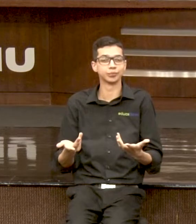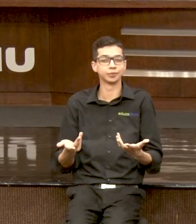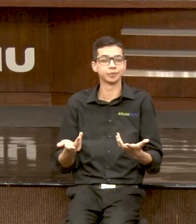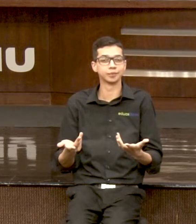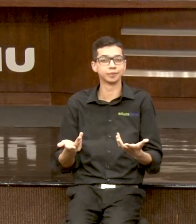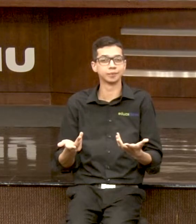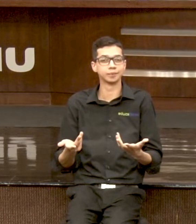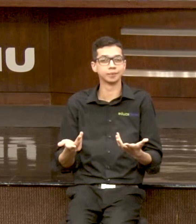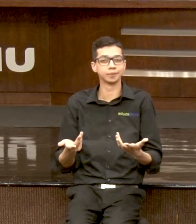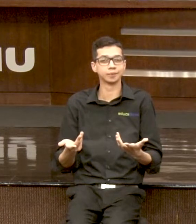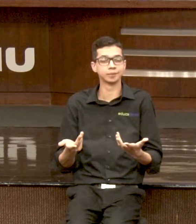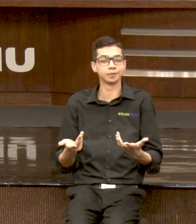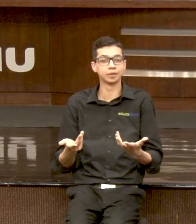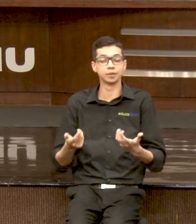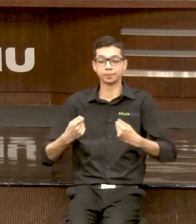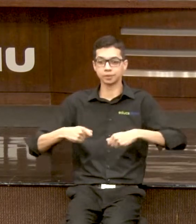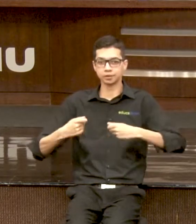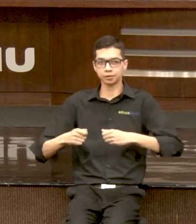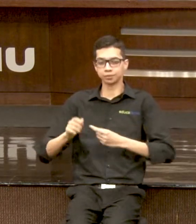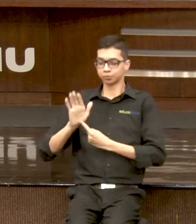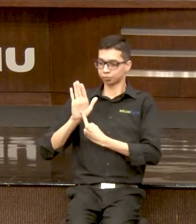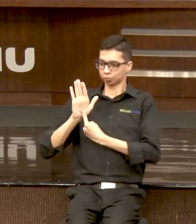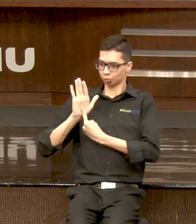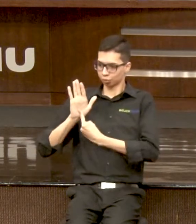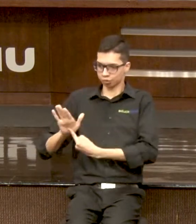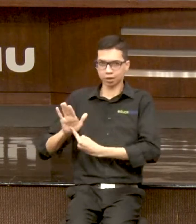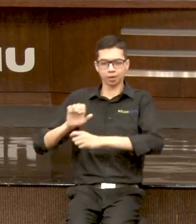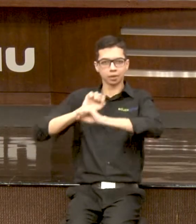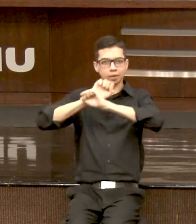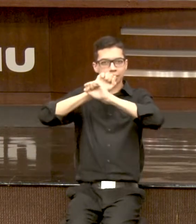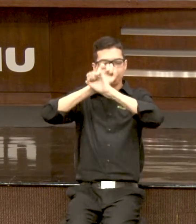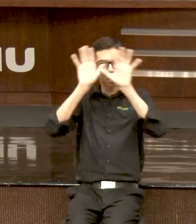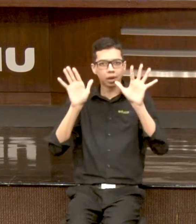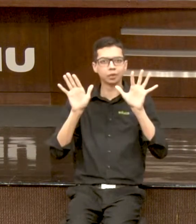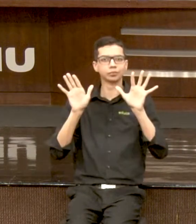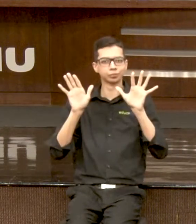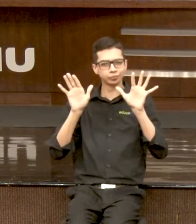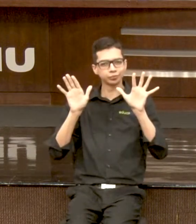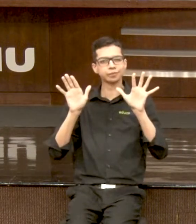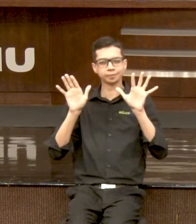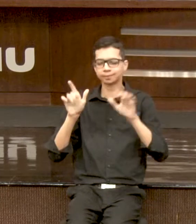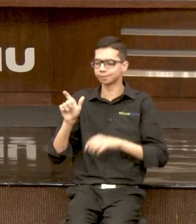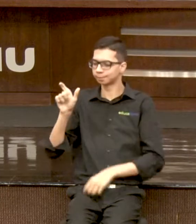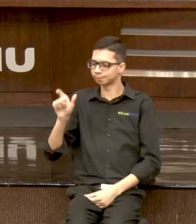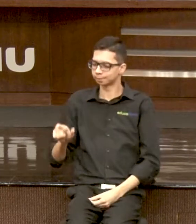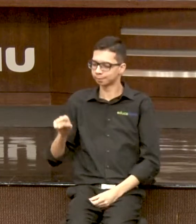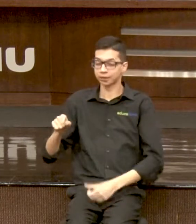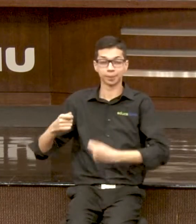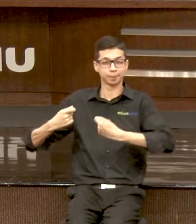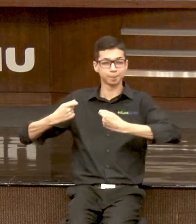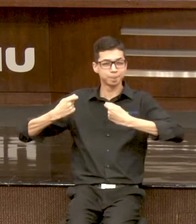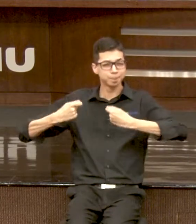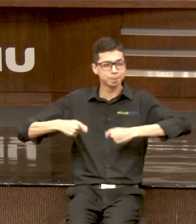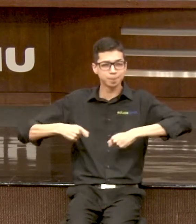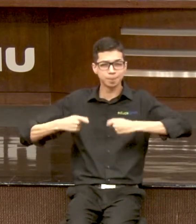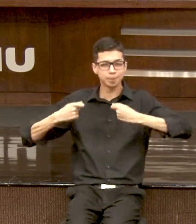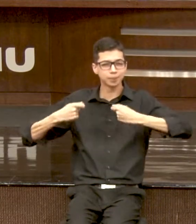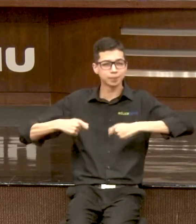no concreto. Ela precisa que todas as informações